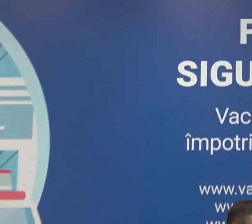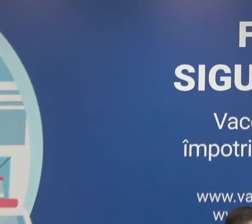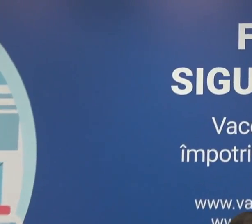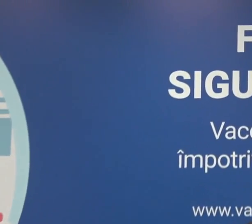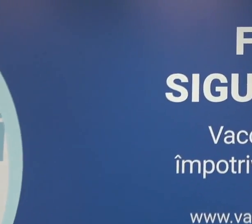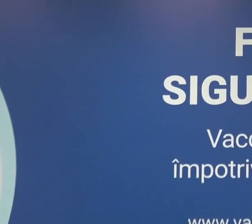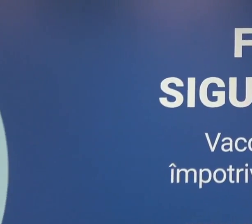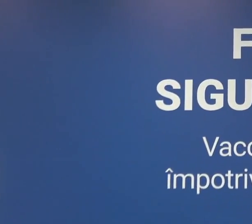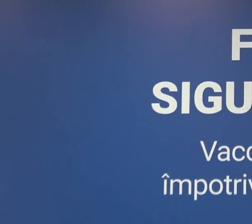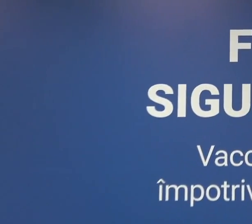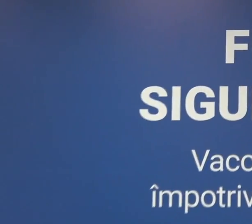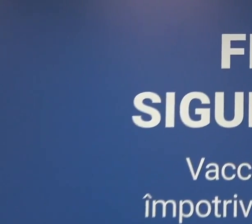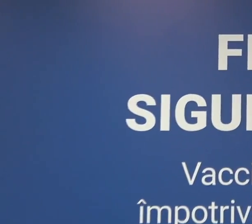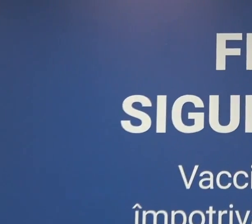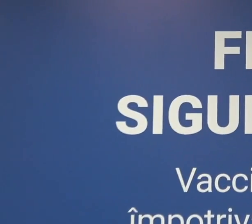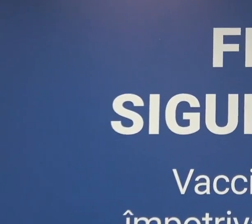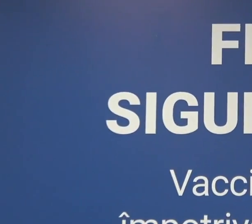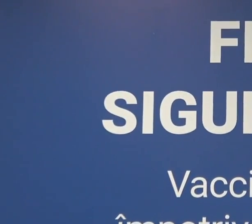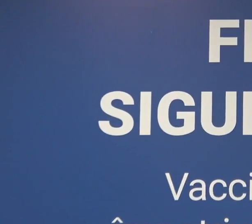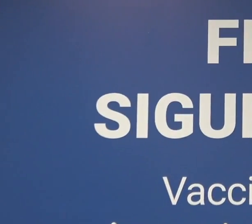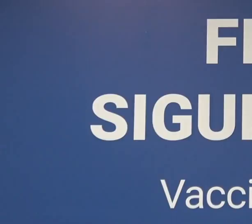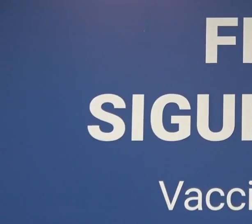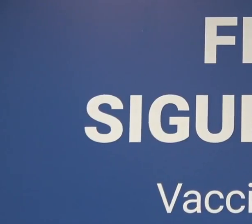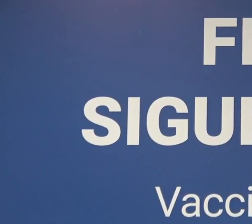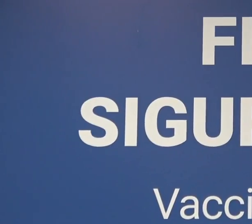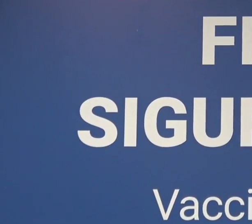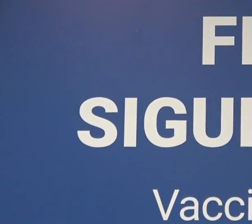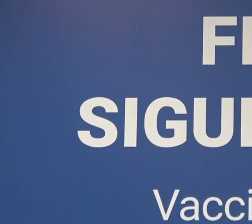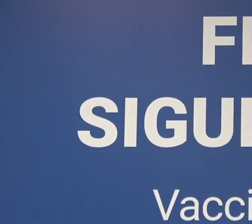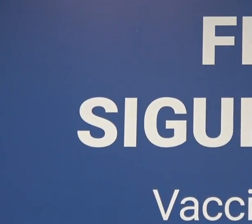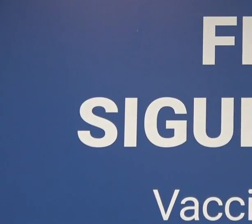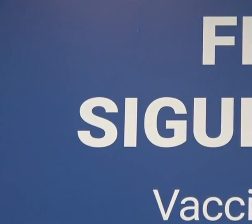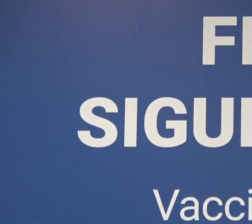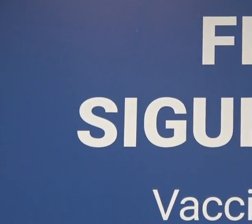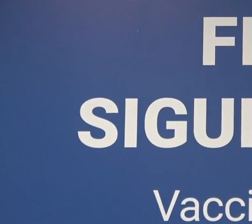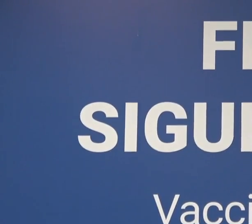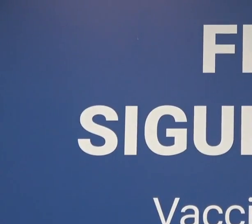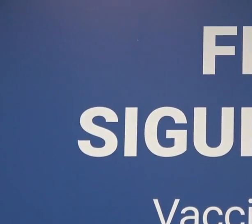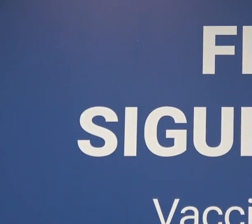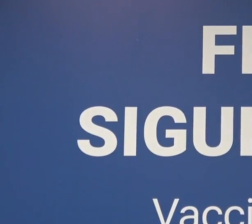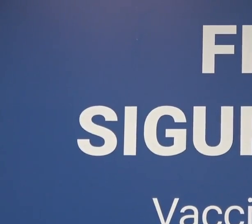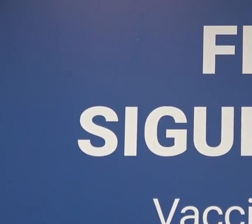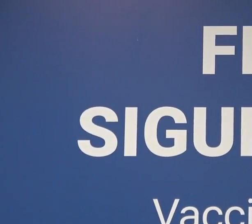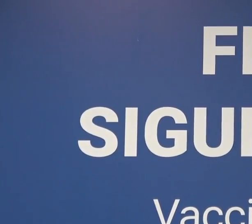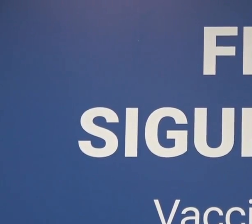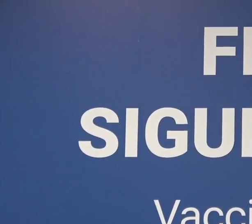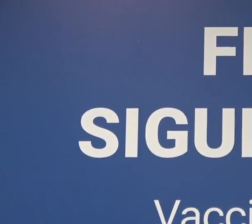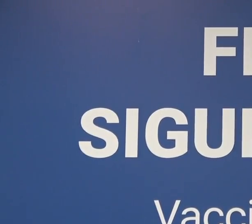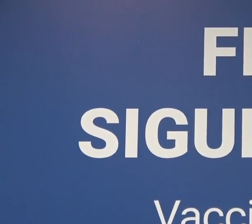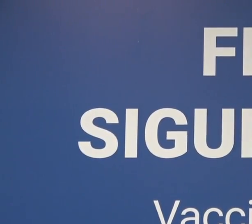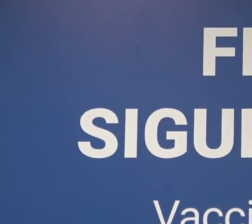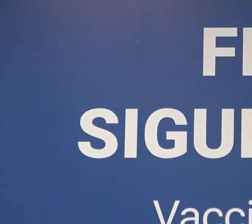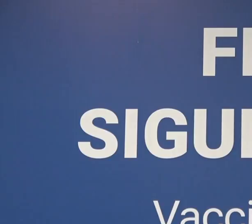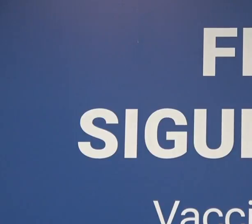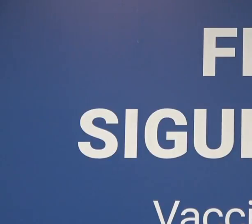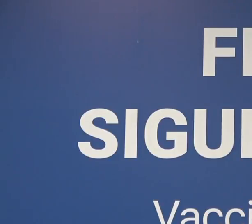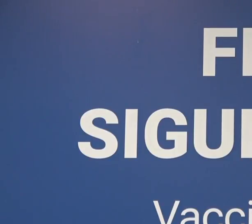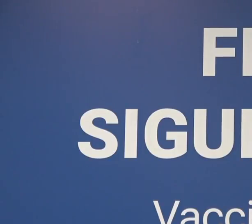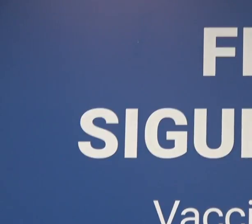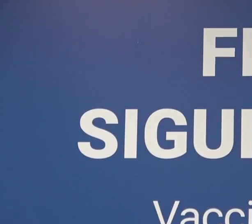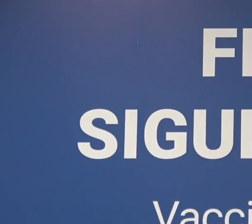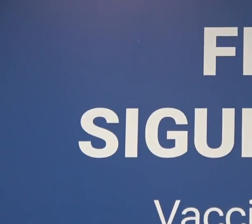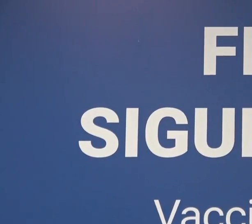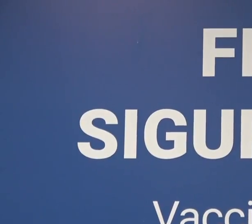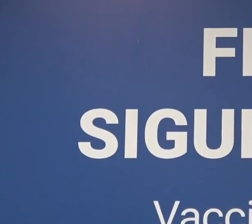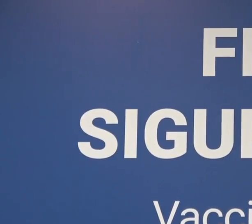mulțumim